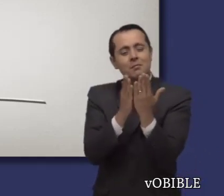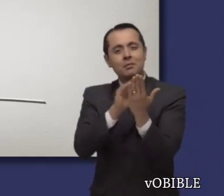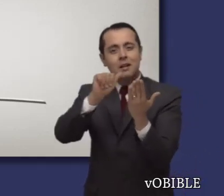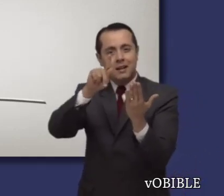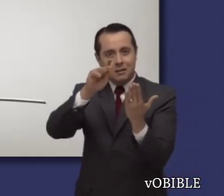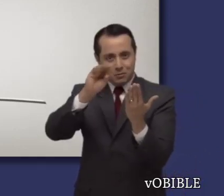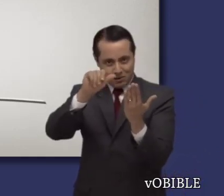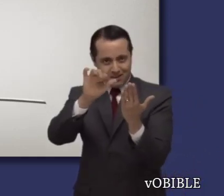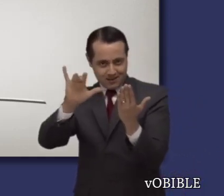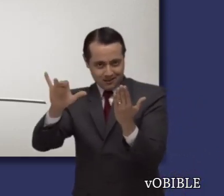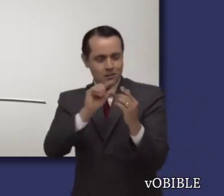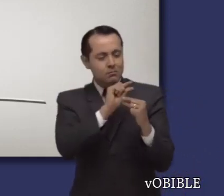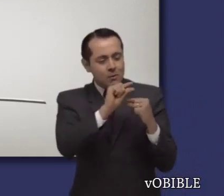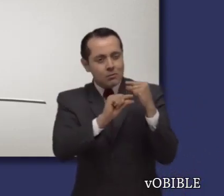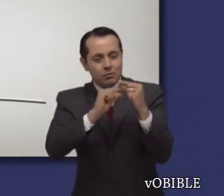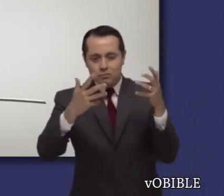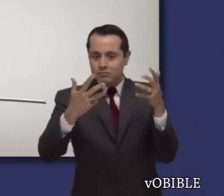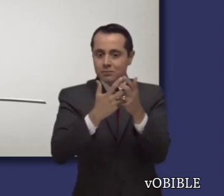que Dios hizo en Génesis 3 15